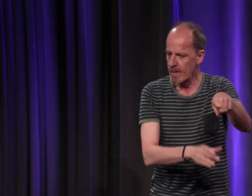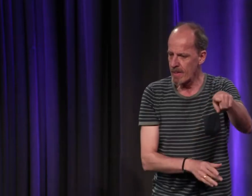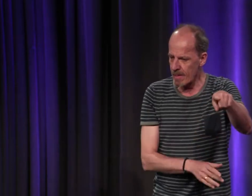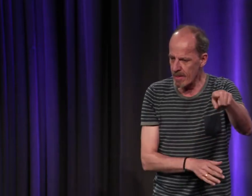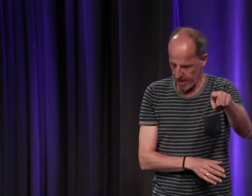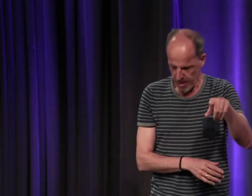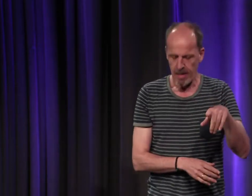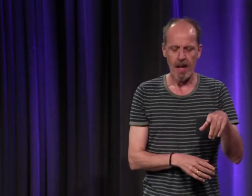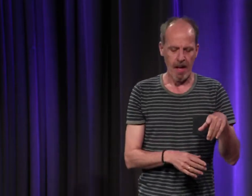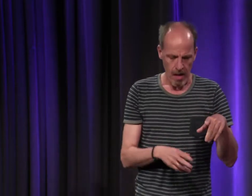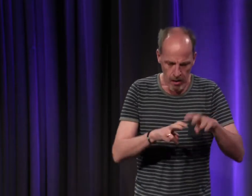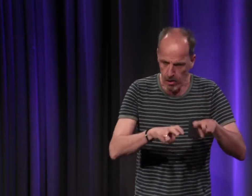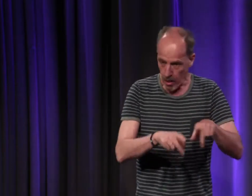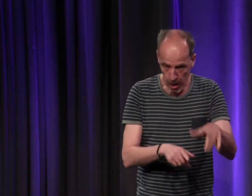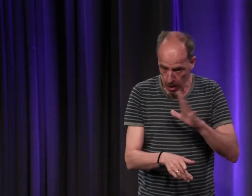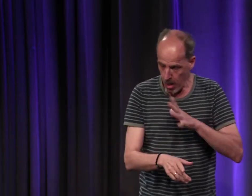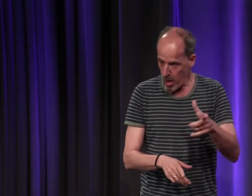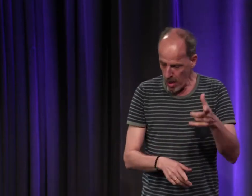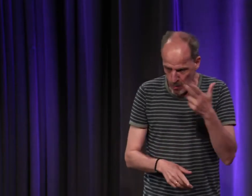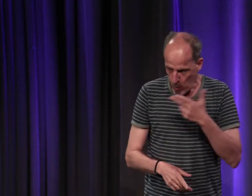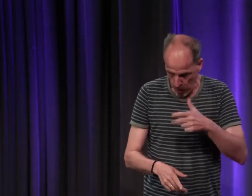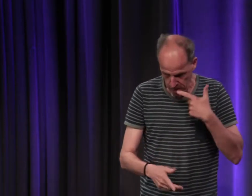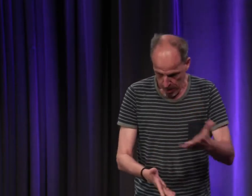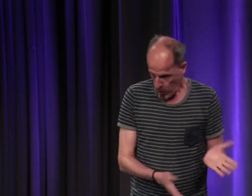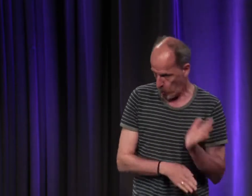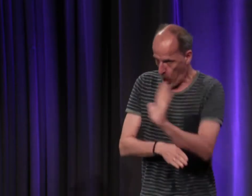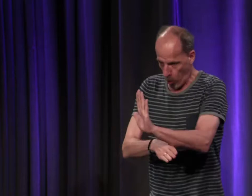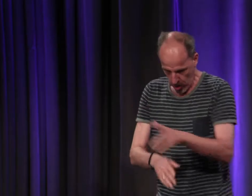autour de la recherche sur l'histoire des sourds nous avons travaillé autour de l'ensemble à la FNSF